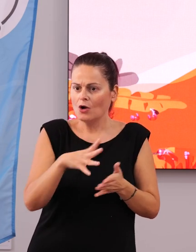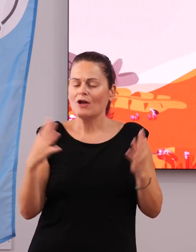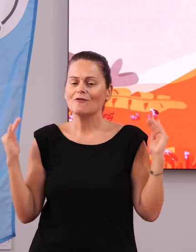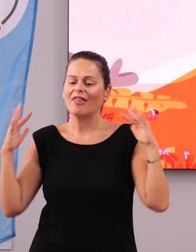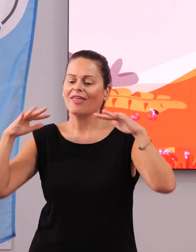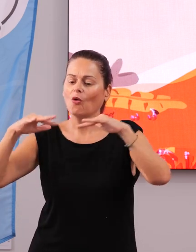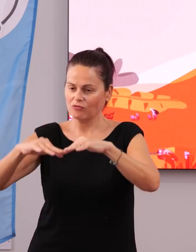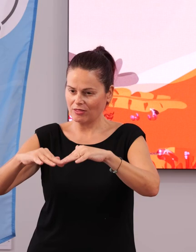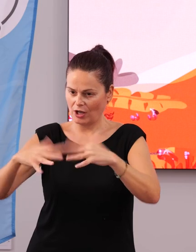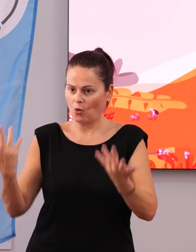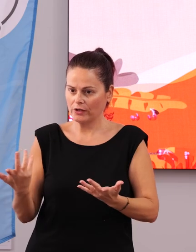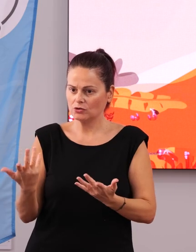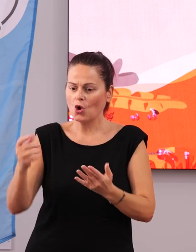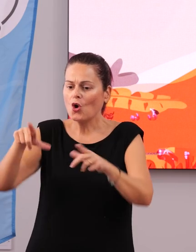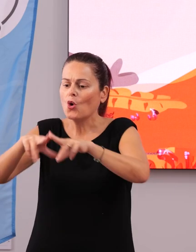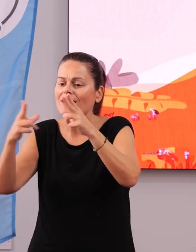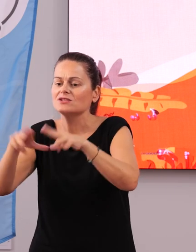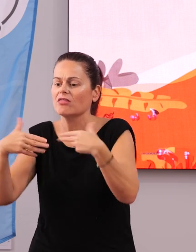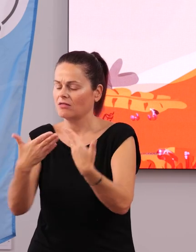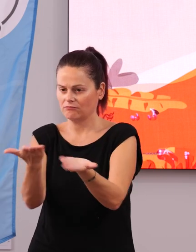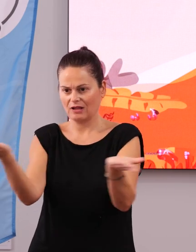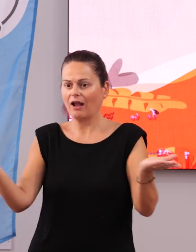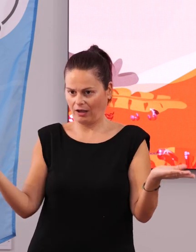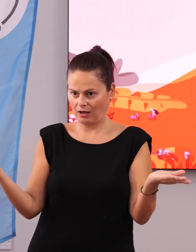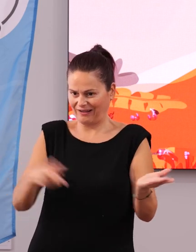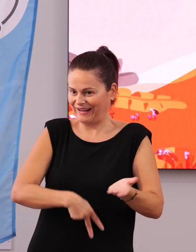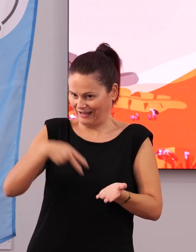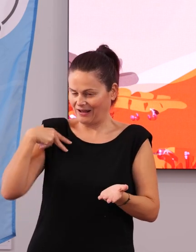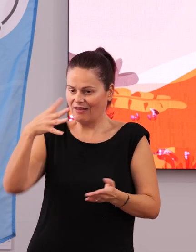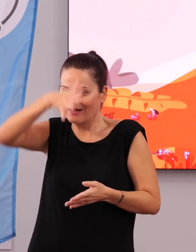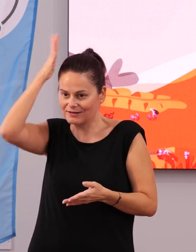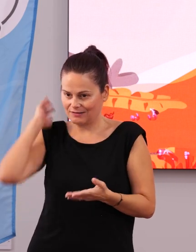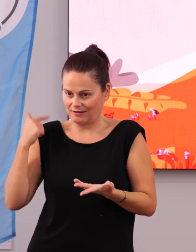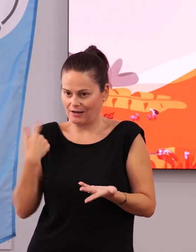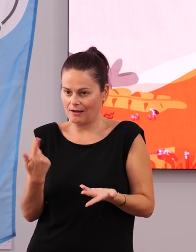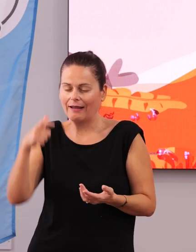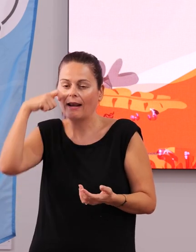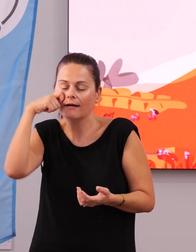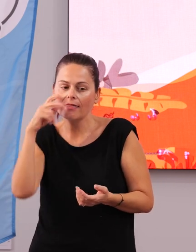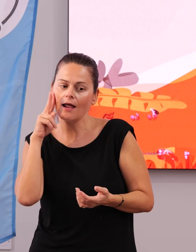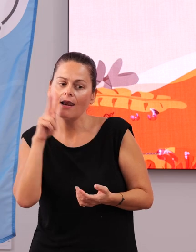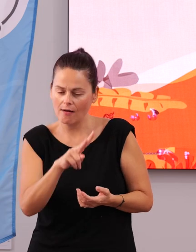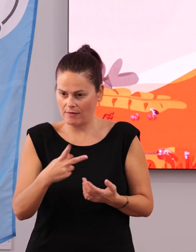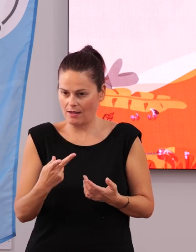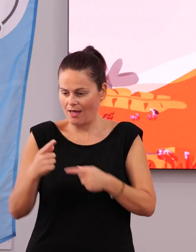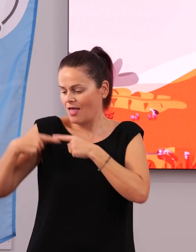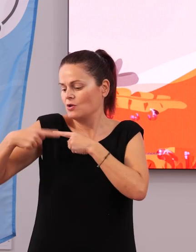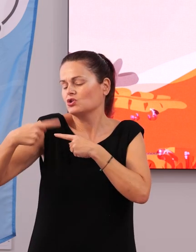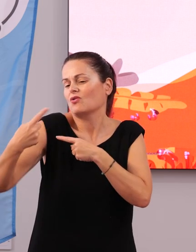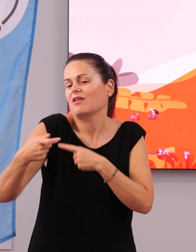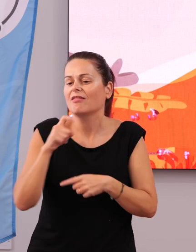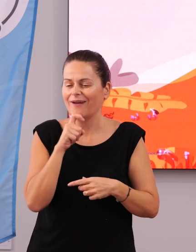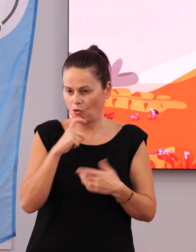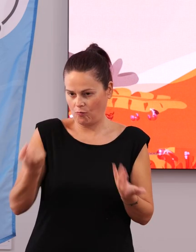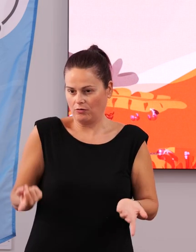encuentro inclusivo con el resto de la sociedad de Cartagena, que os acerque la realidad de nuestro día a día y que,